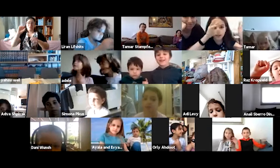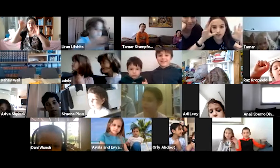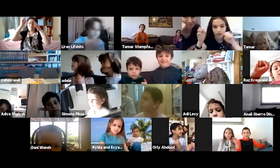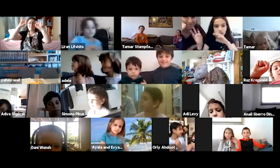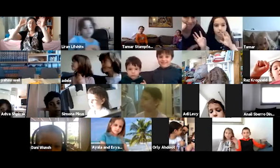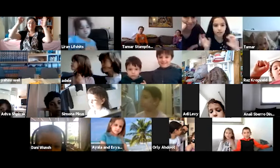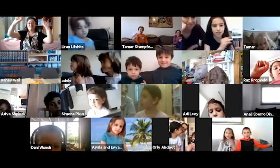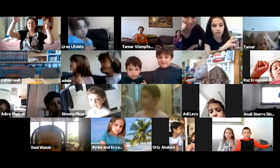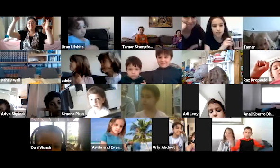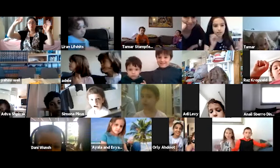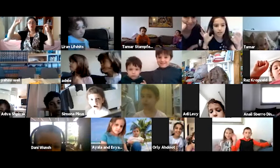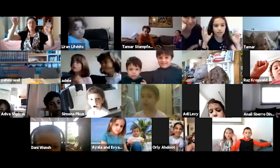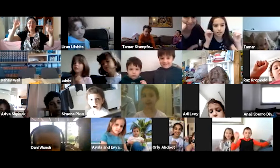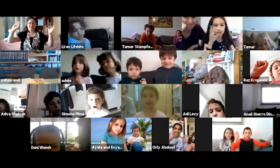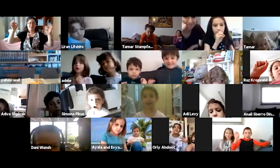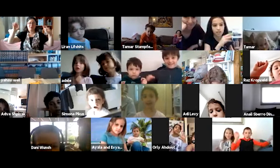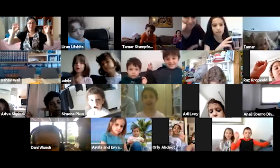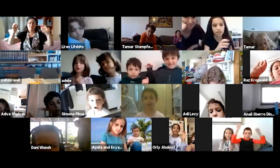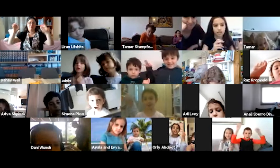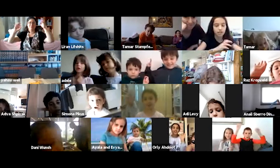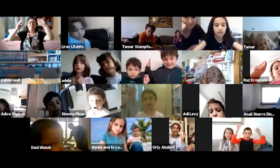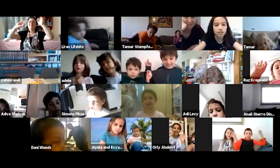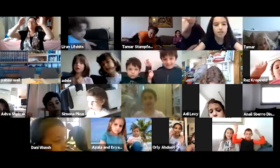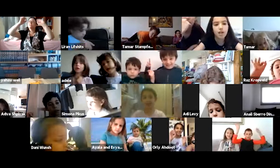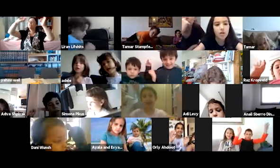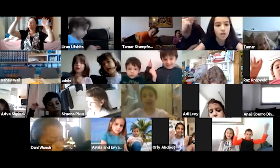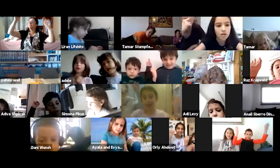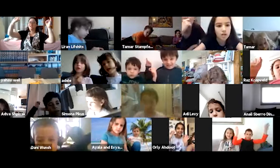כוכביה. סיפור של יוסף, נכון? עם החלום? כוכביה.